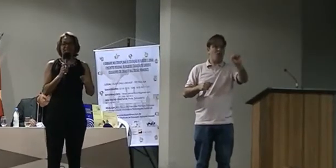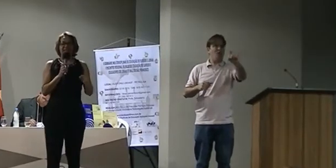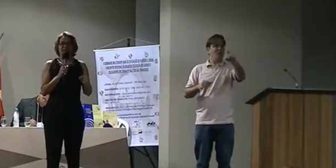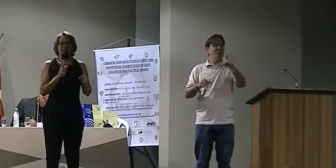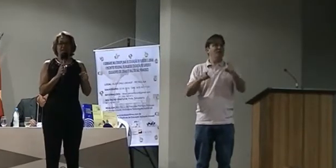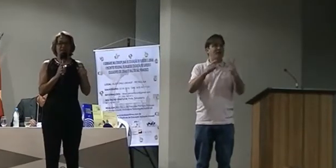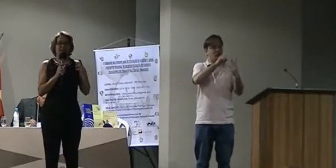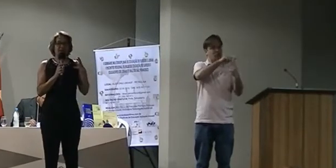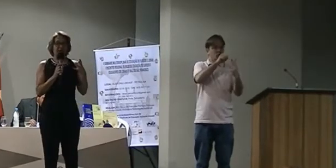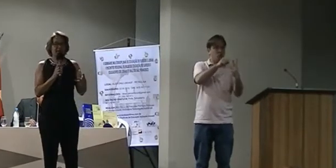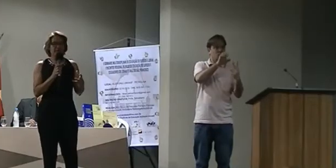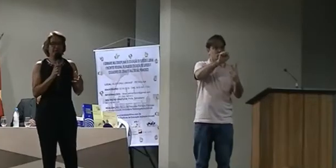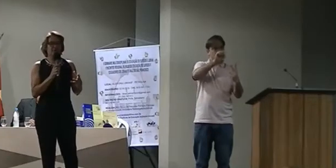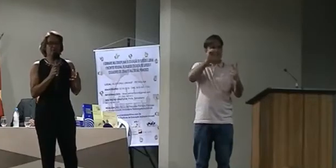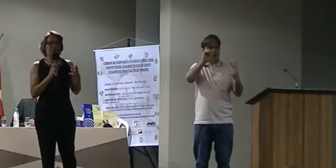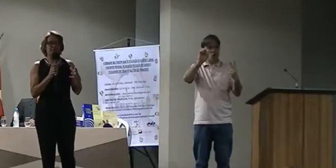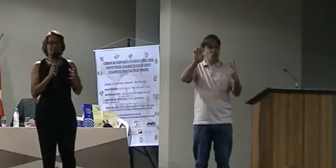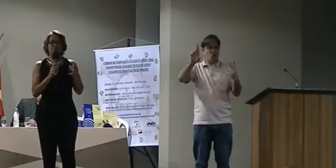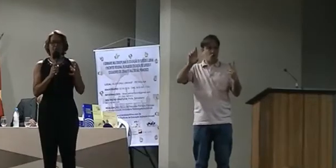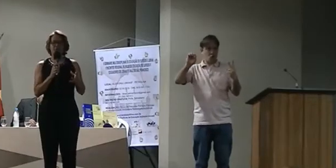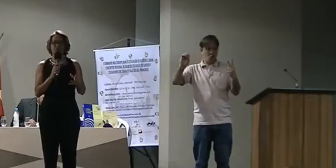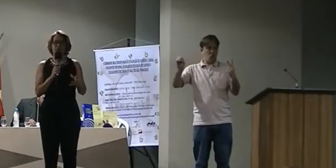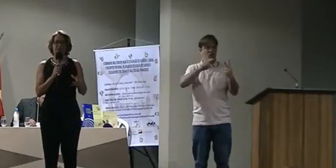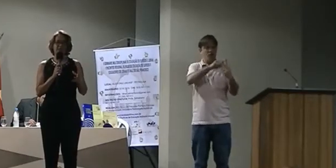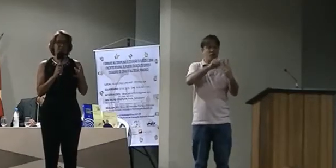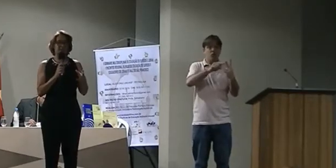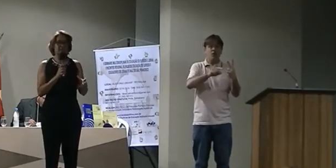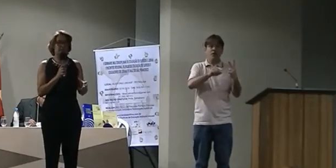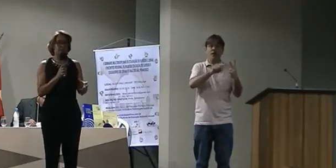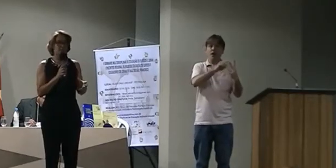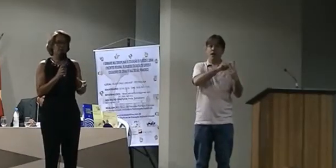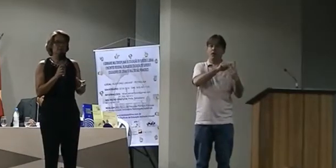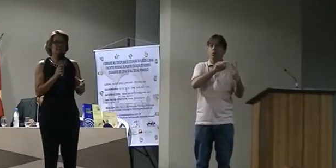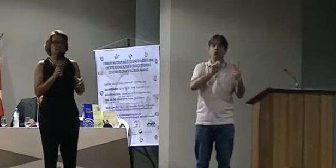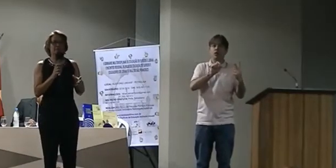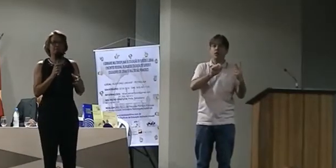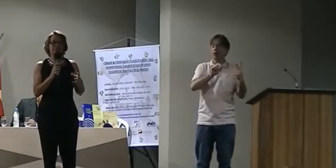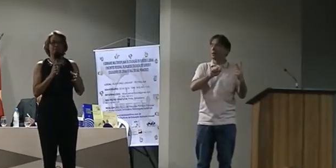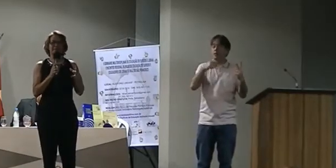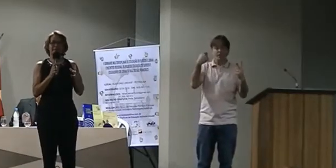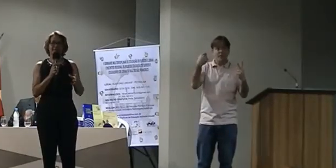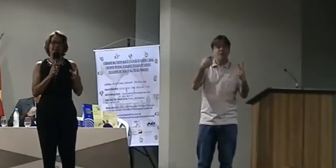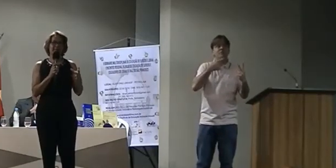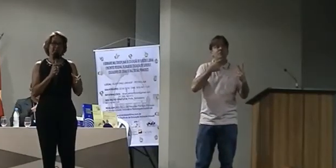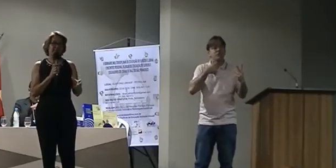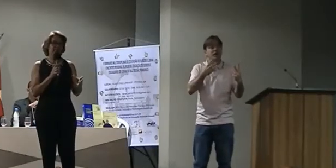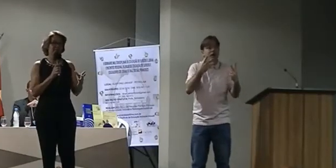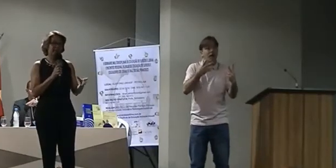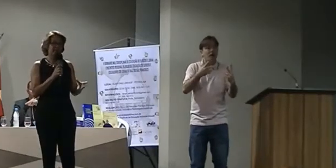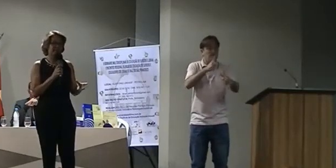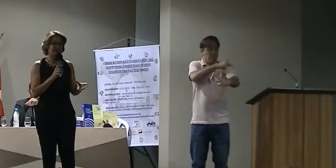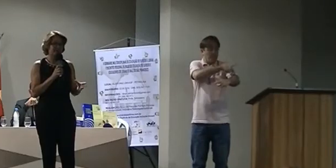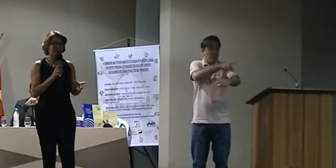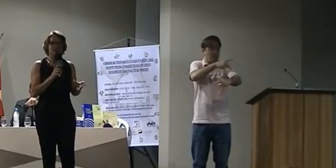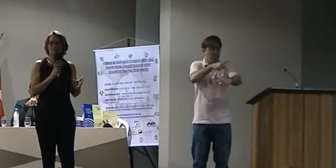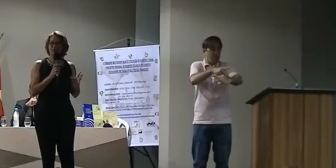que queriam que essas professoras, essas pedagogas, saíssem dali preparadas. Não